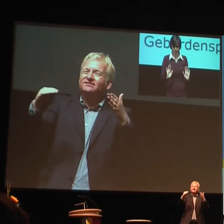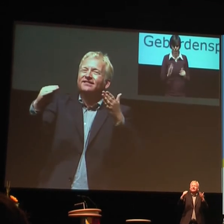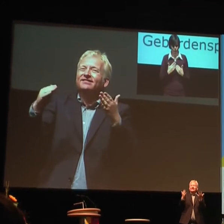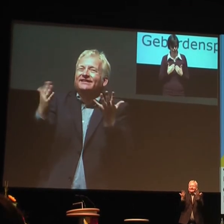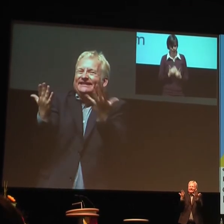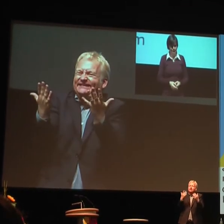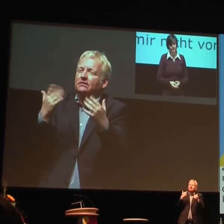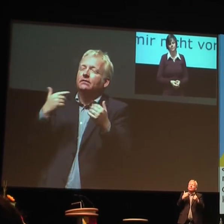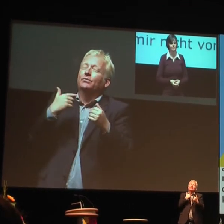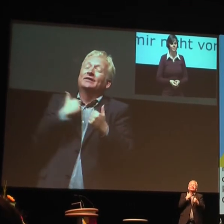Ziel.